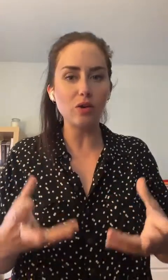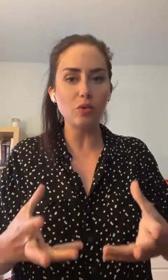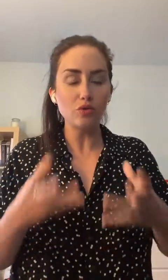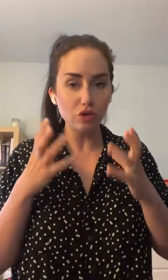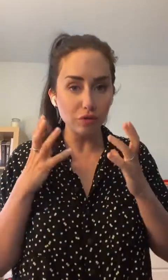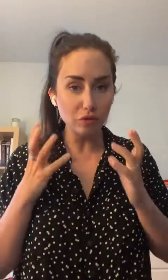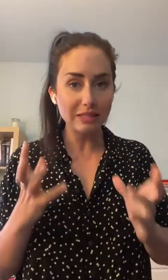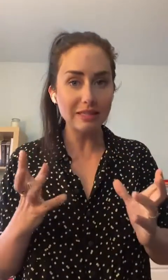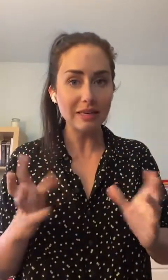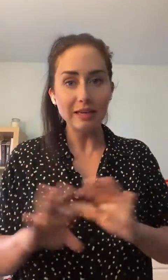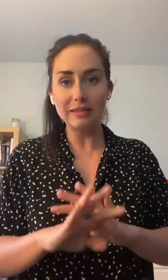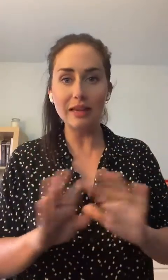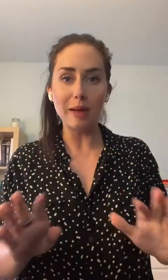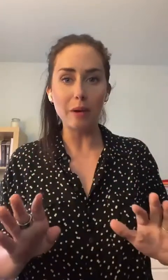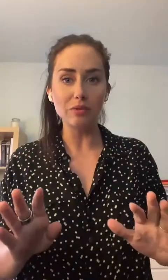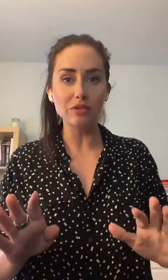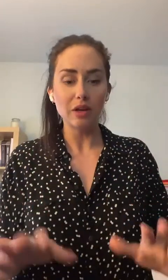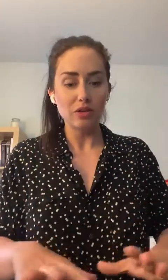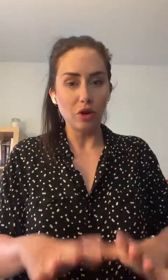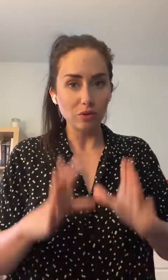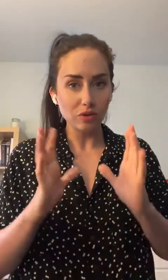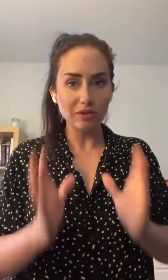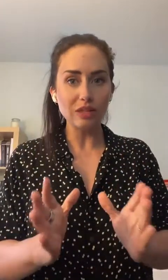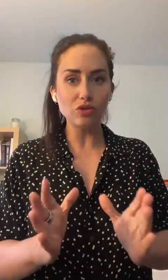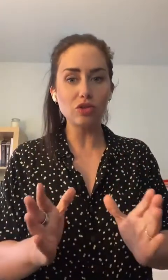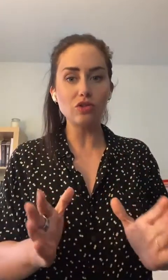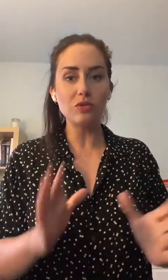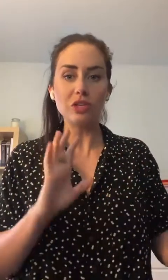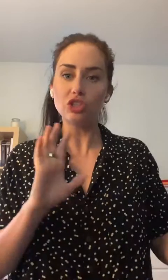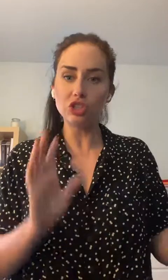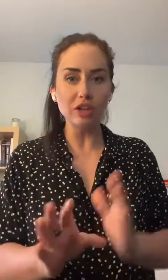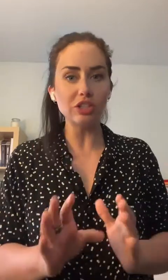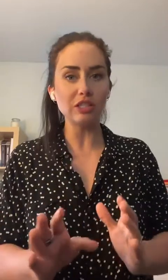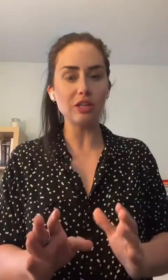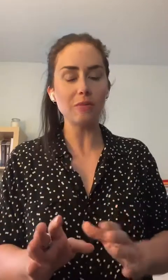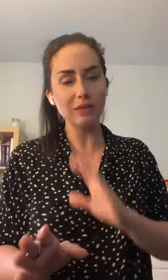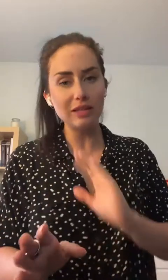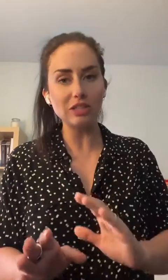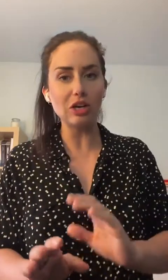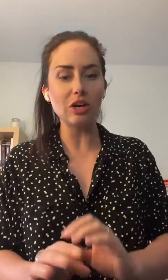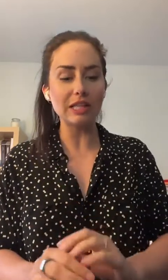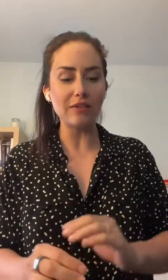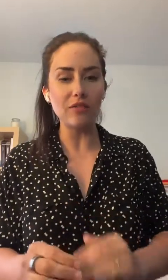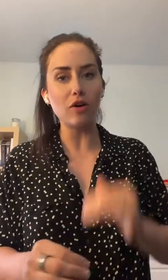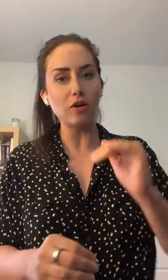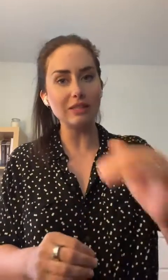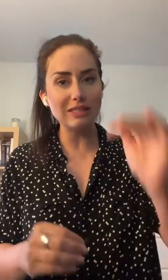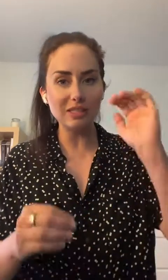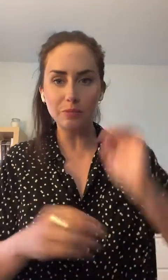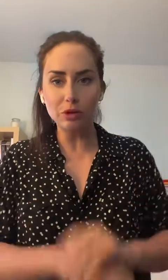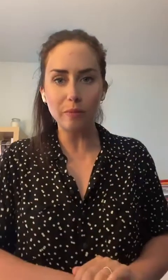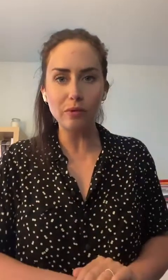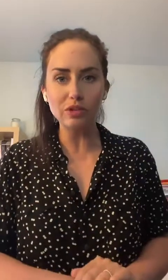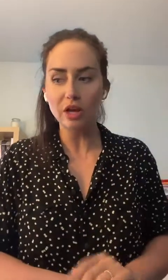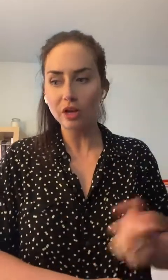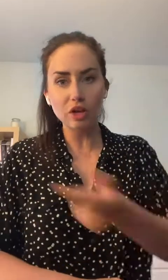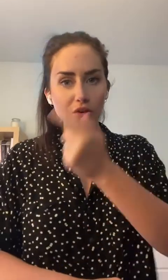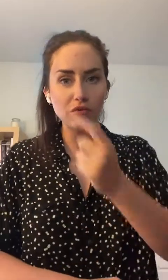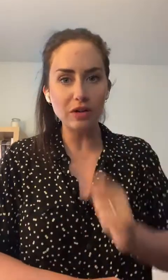glow. Je vous le dis, c'est la base. Donc, dès aujourd'hui, changez ça et déjà là, vous allez avoir 10 pas de plus que votre